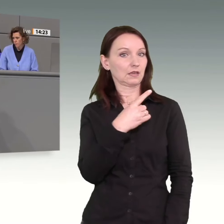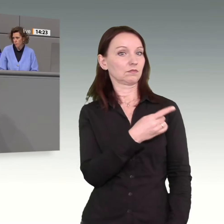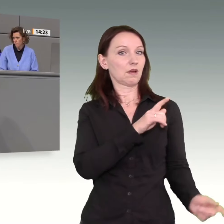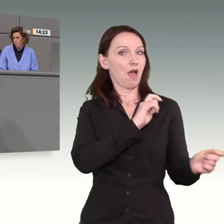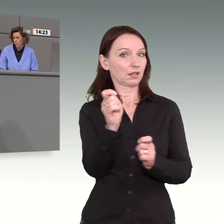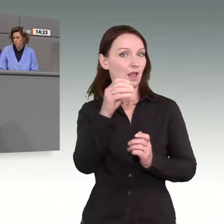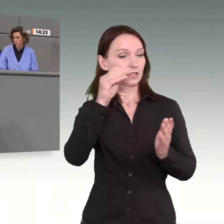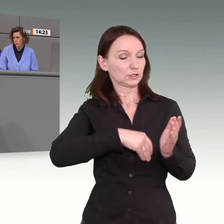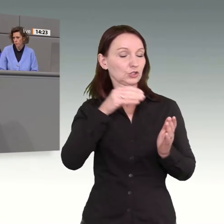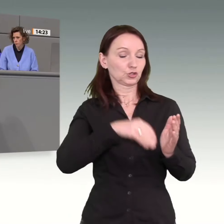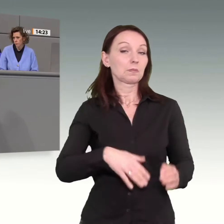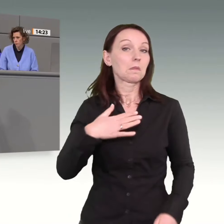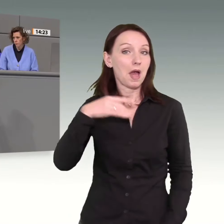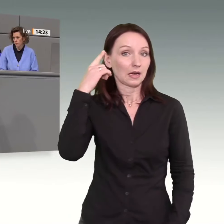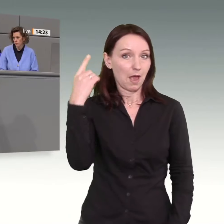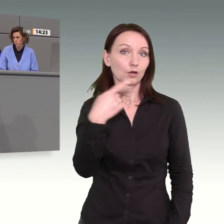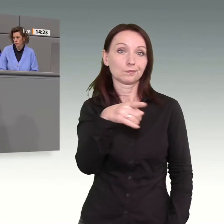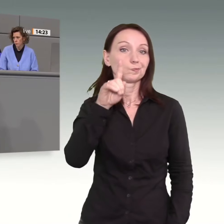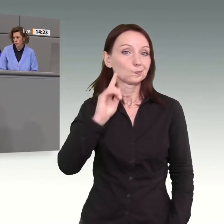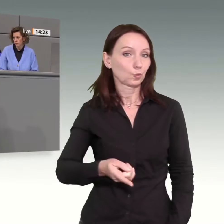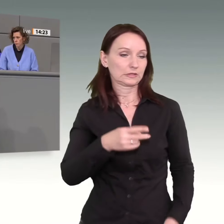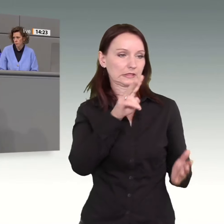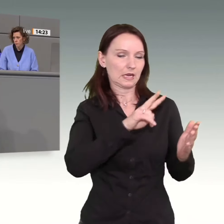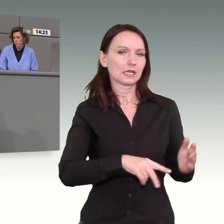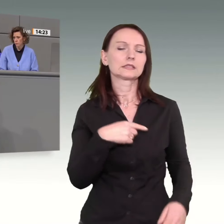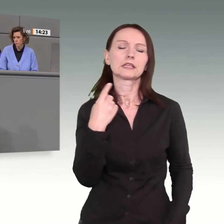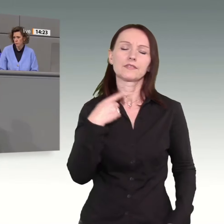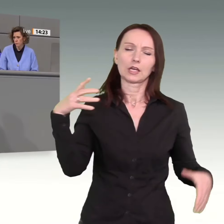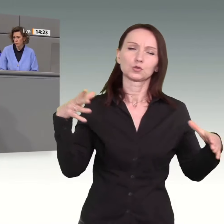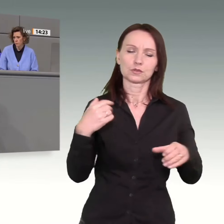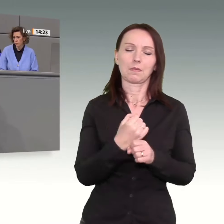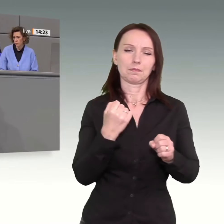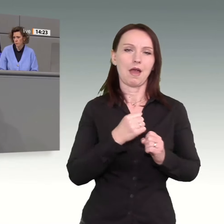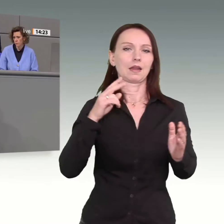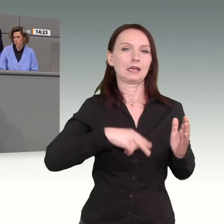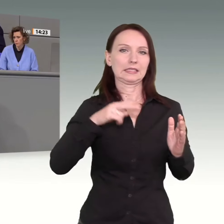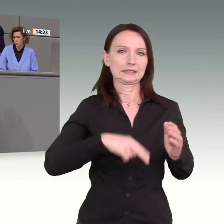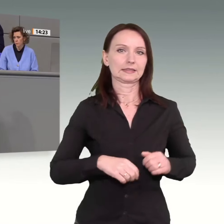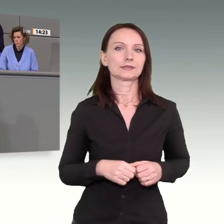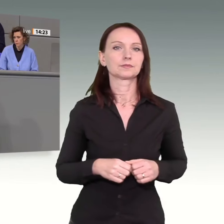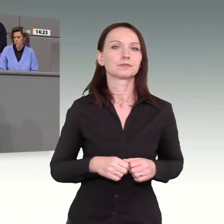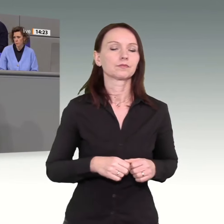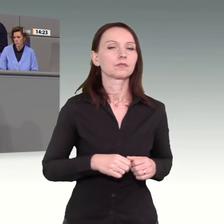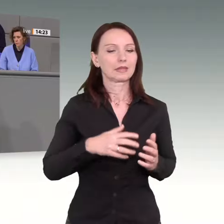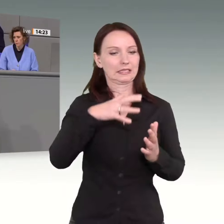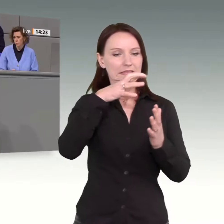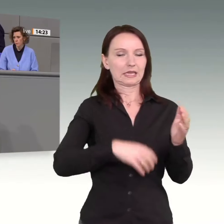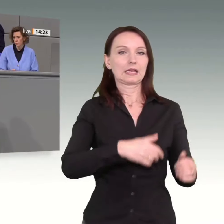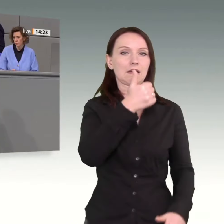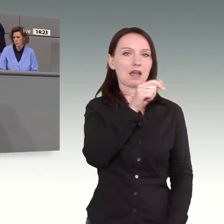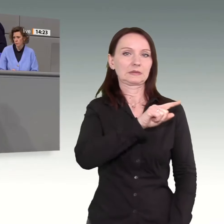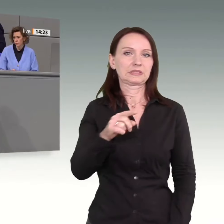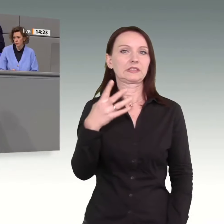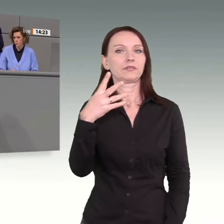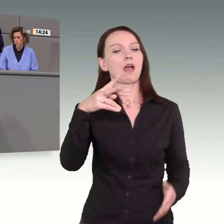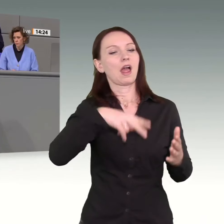den muss man gelesen haben. Das machen wir jetzt zusammen. Die ersten vier Seiten können wir uns sparen.